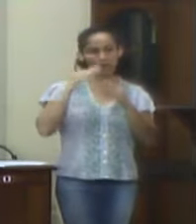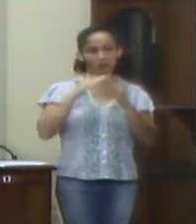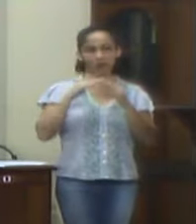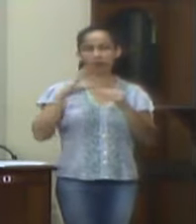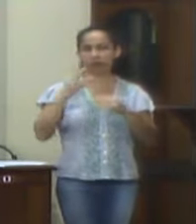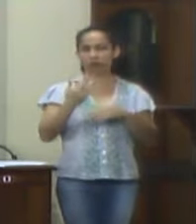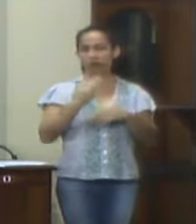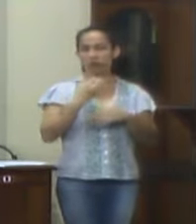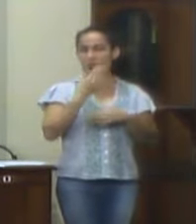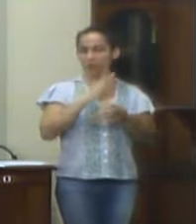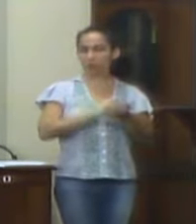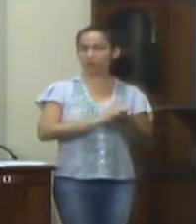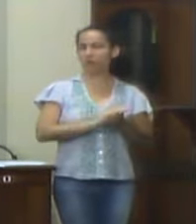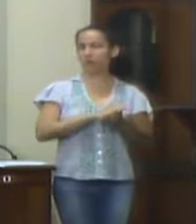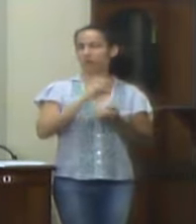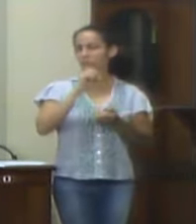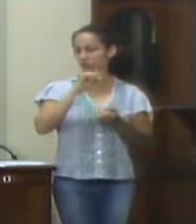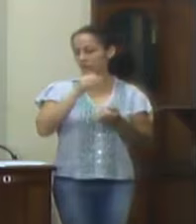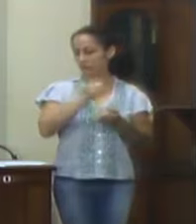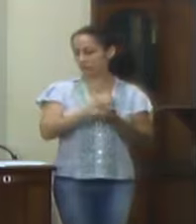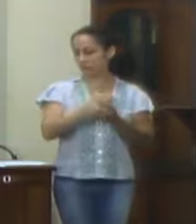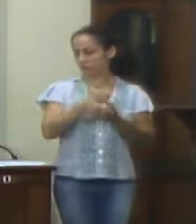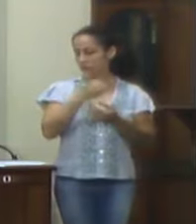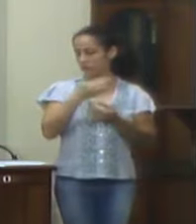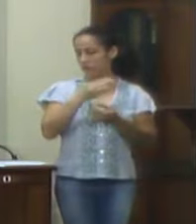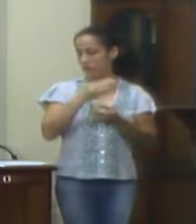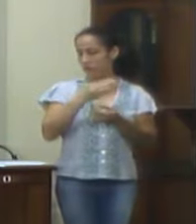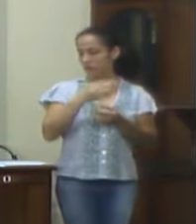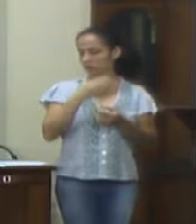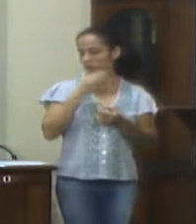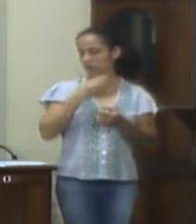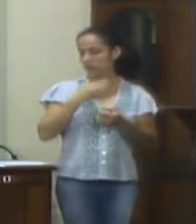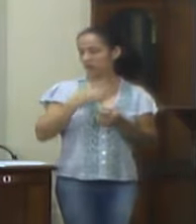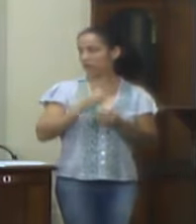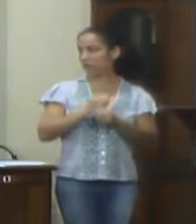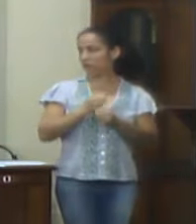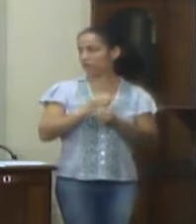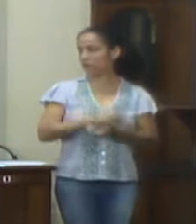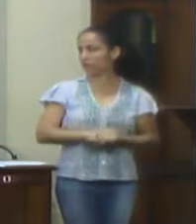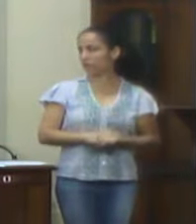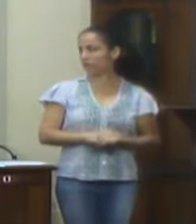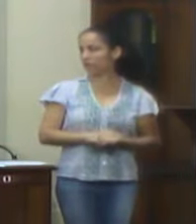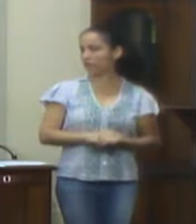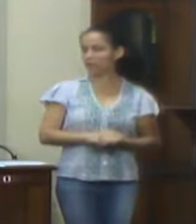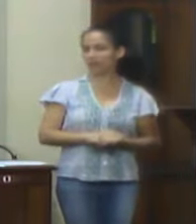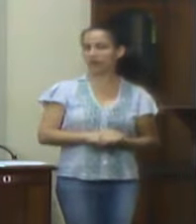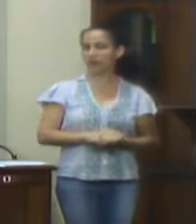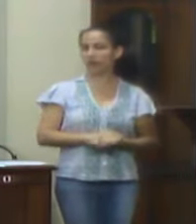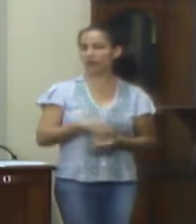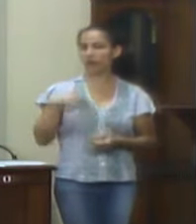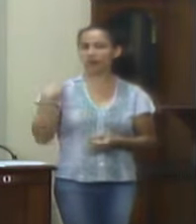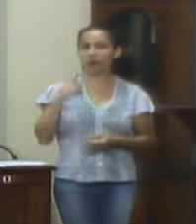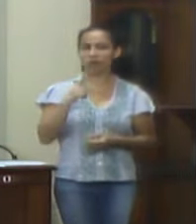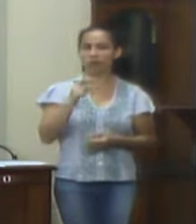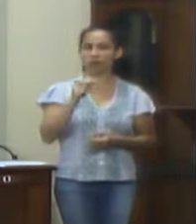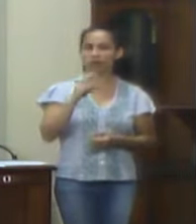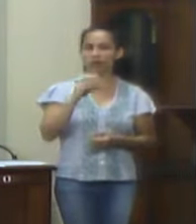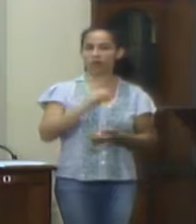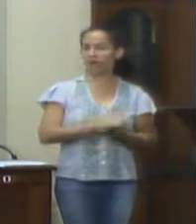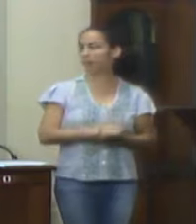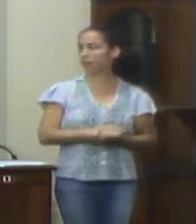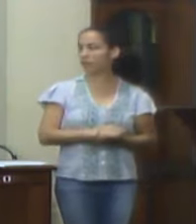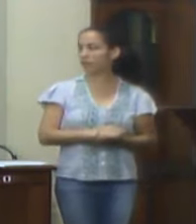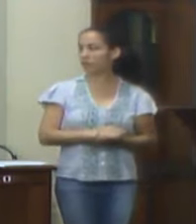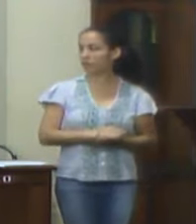resposta positiva, renovo meus votos de alta consideração e apreço. Sala das Sessões, 13 de dezembro de 2018, vereador Paulo Celso Alves